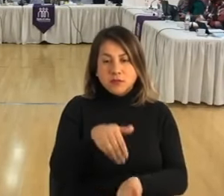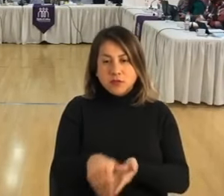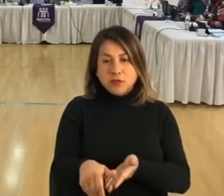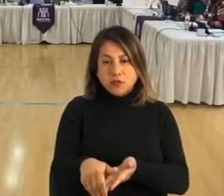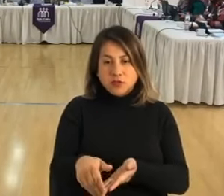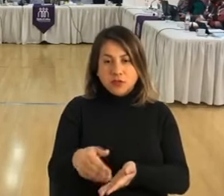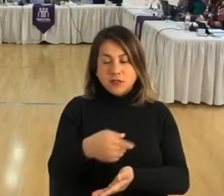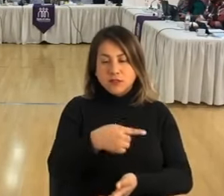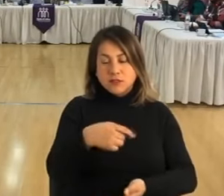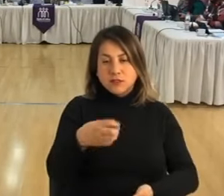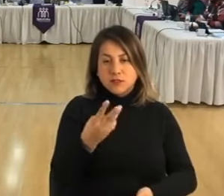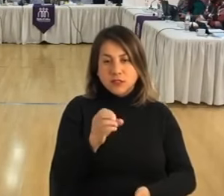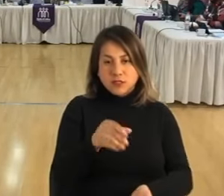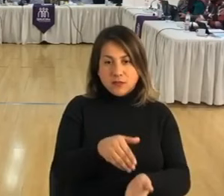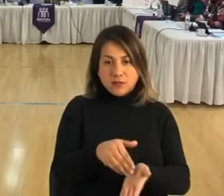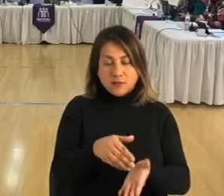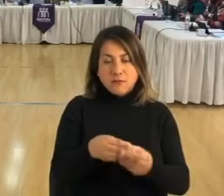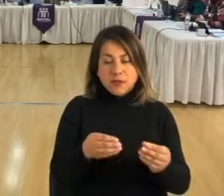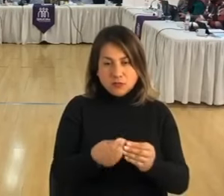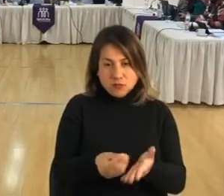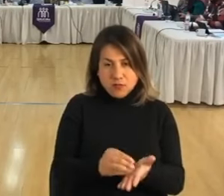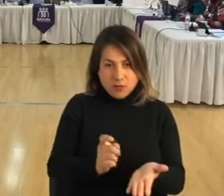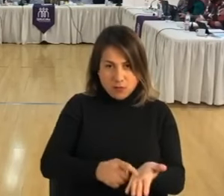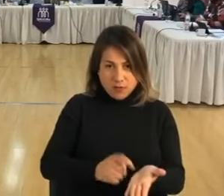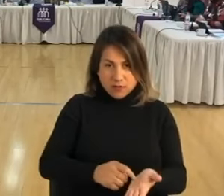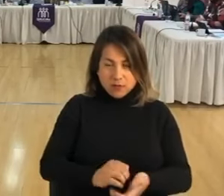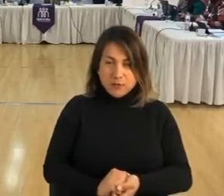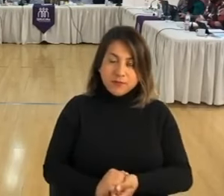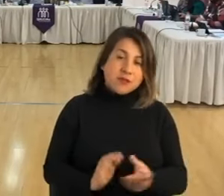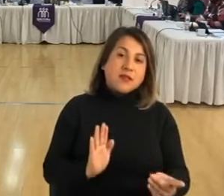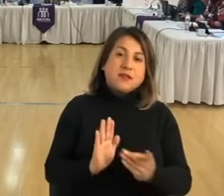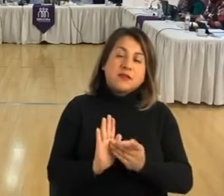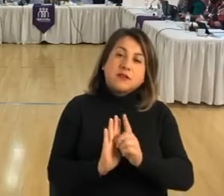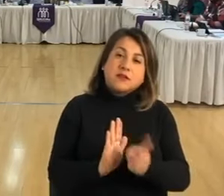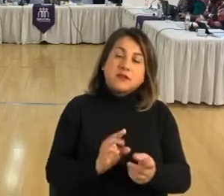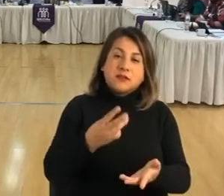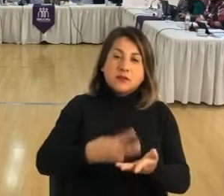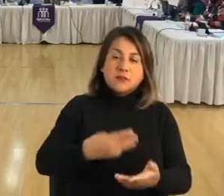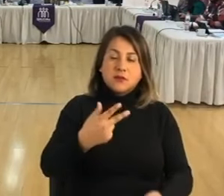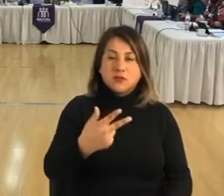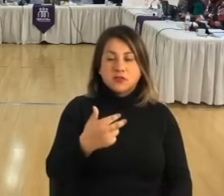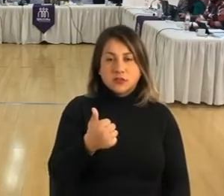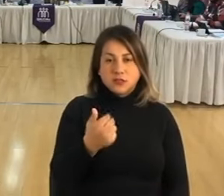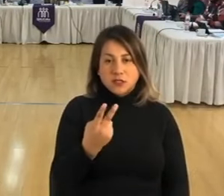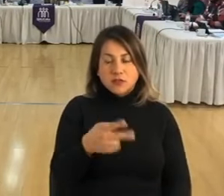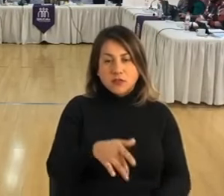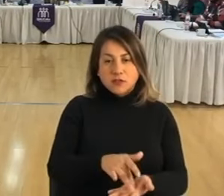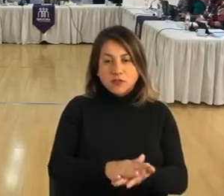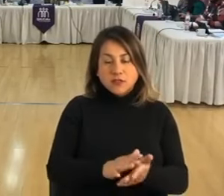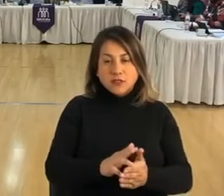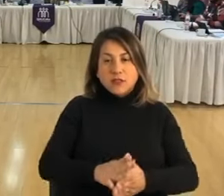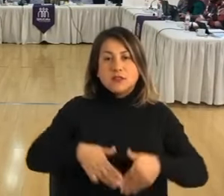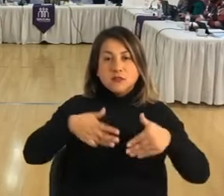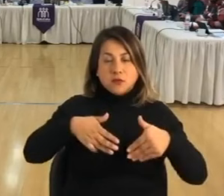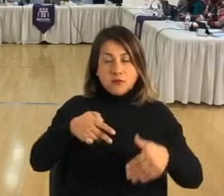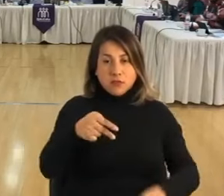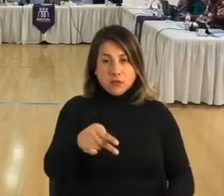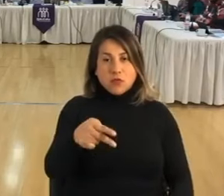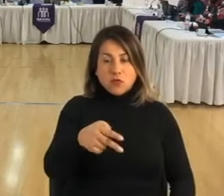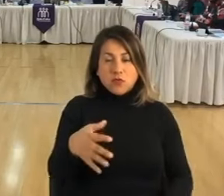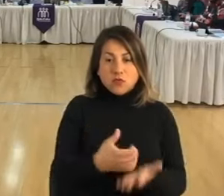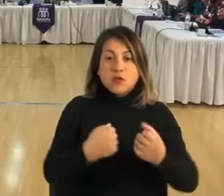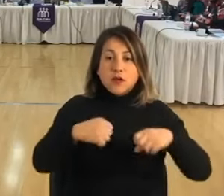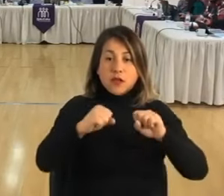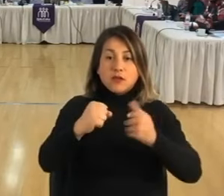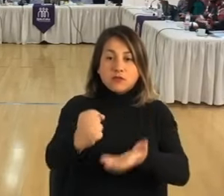.380 pesos y va incluido. Por el decreto alcaldicio 3.862, fecha 19 de junio, se